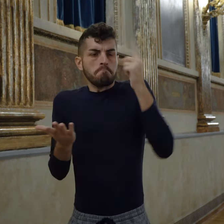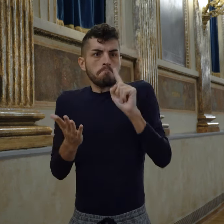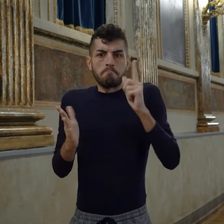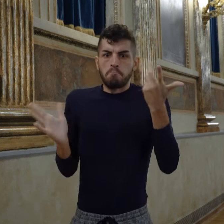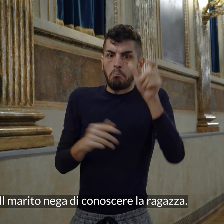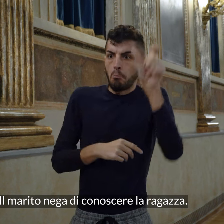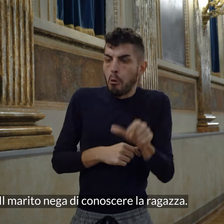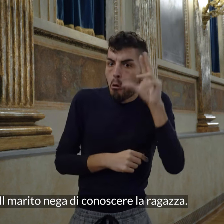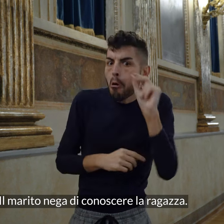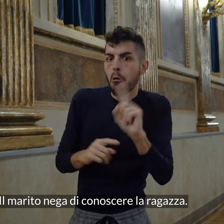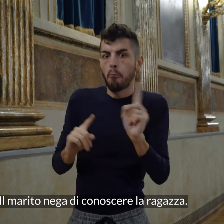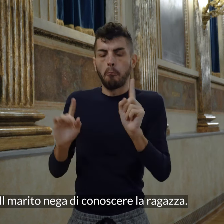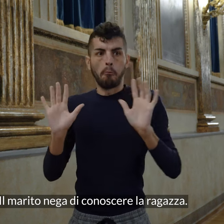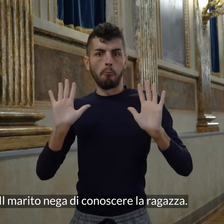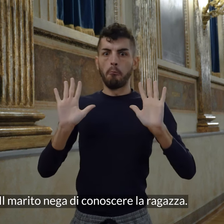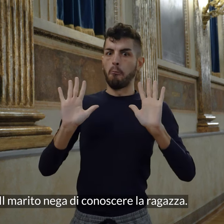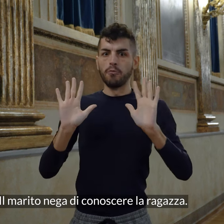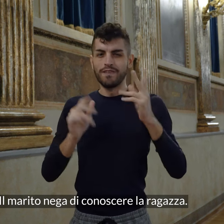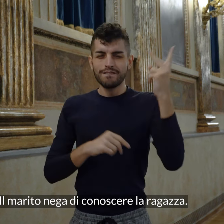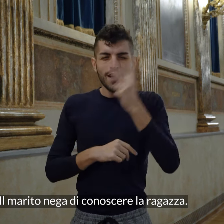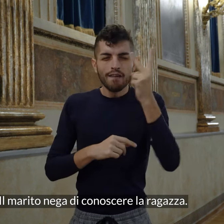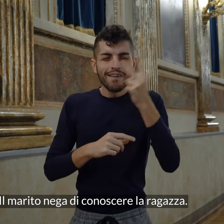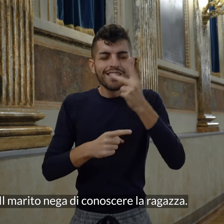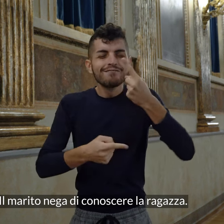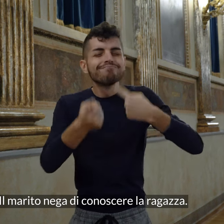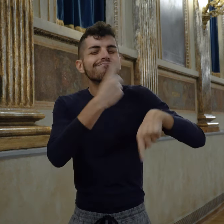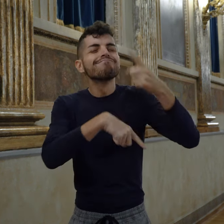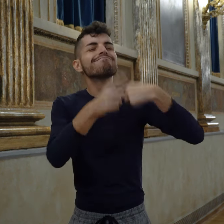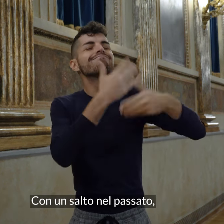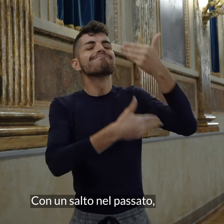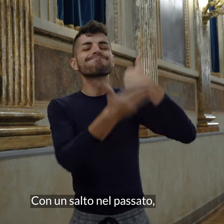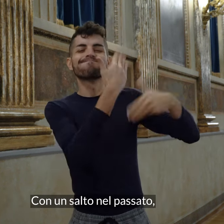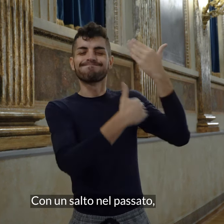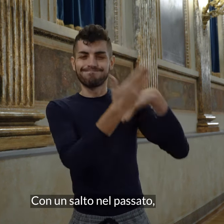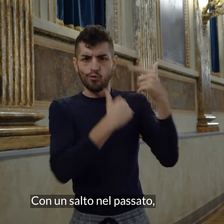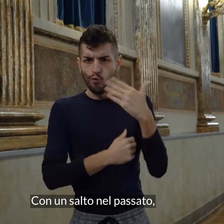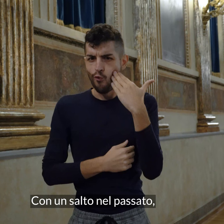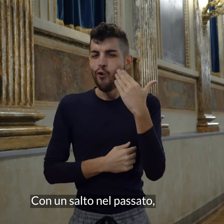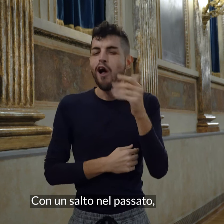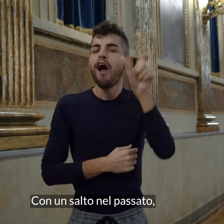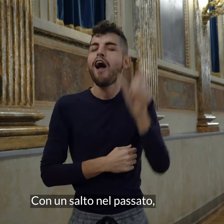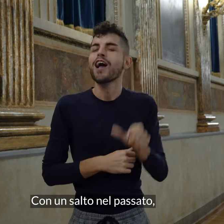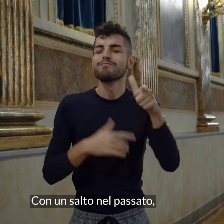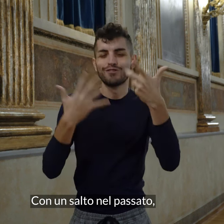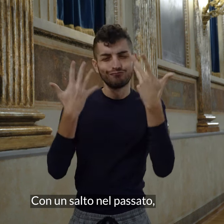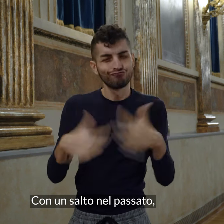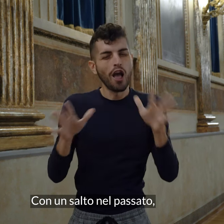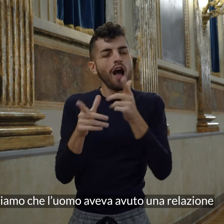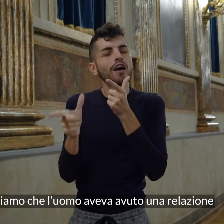Il marito nega di conoscere la ragazza Con un salto nel passato scopriamo